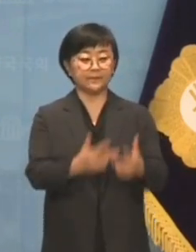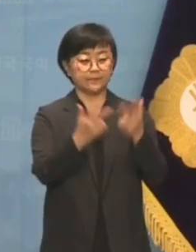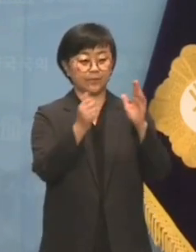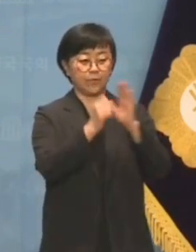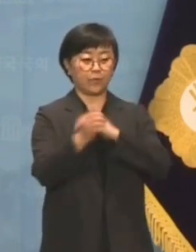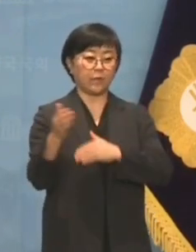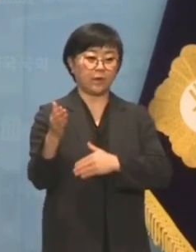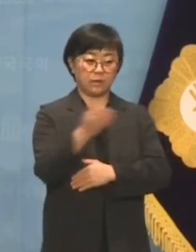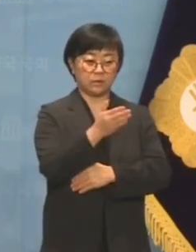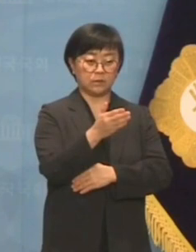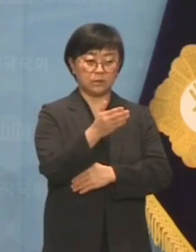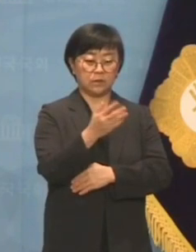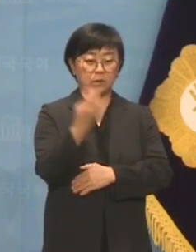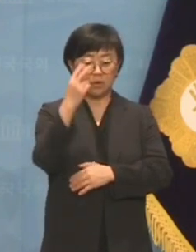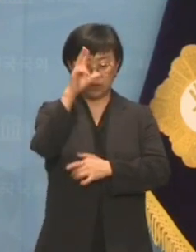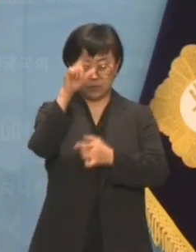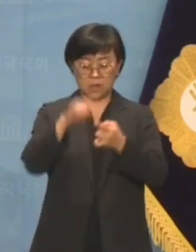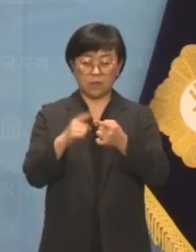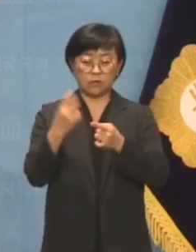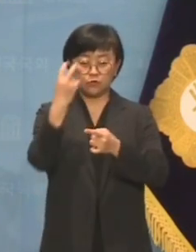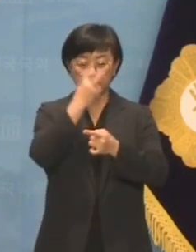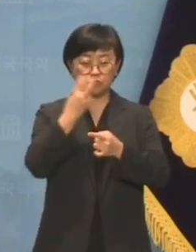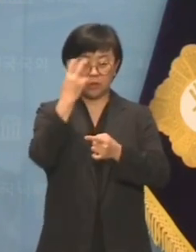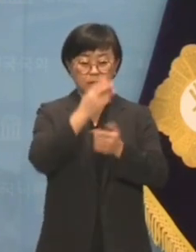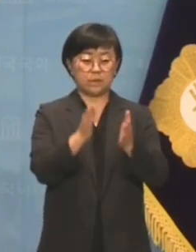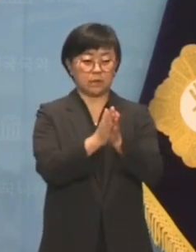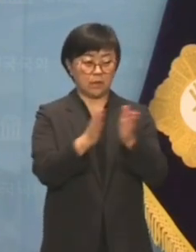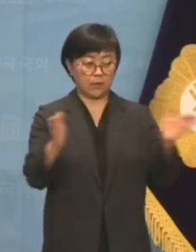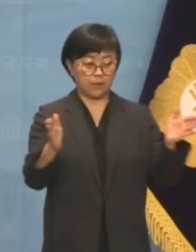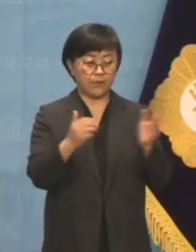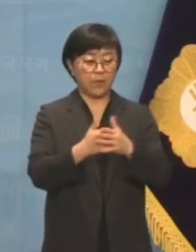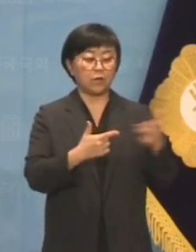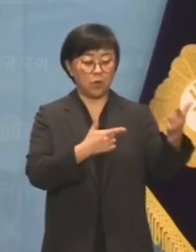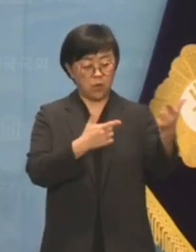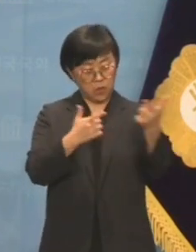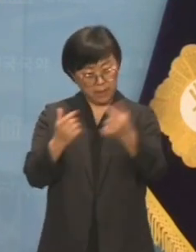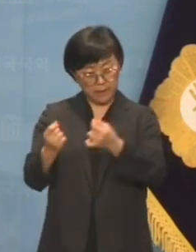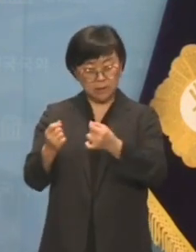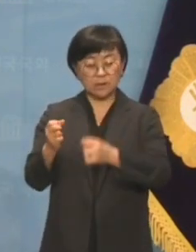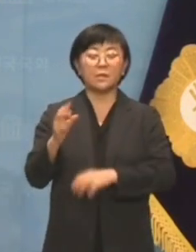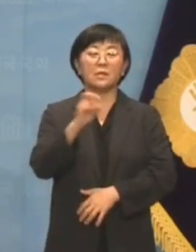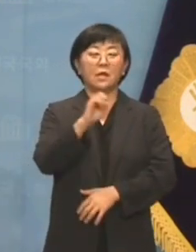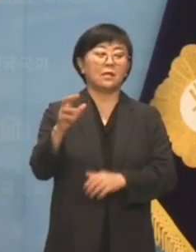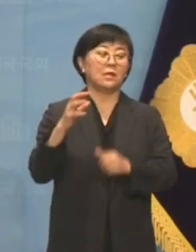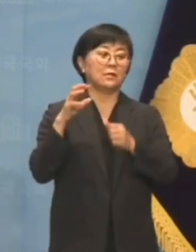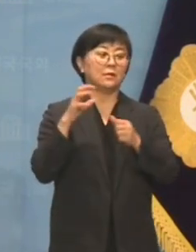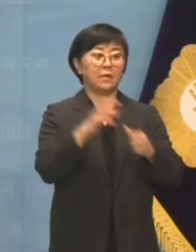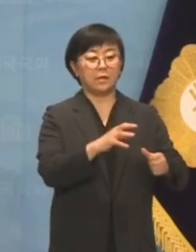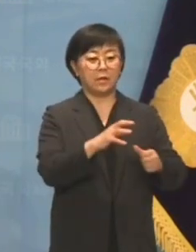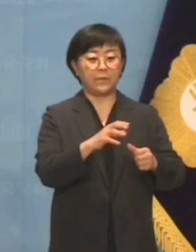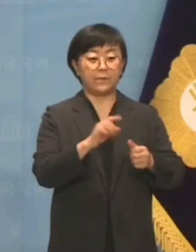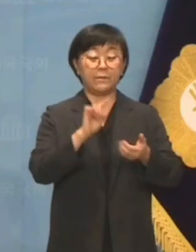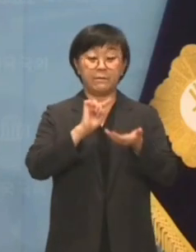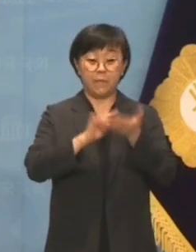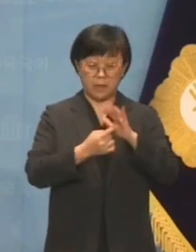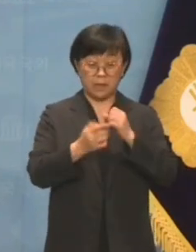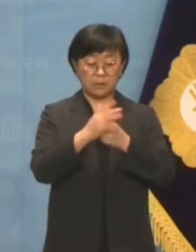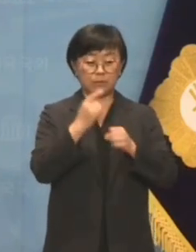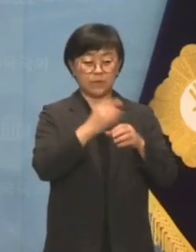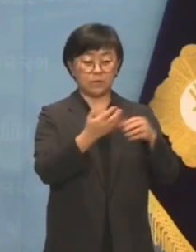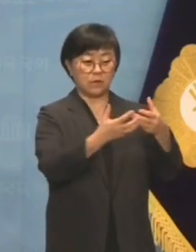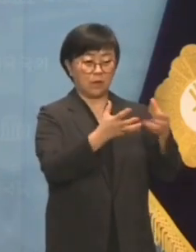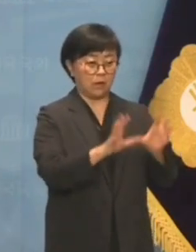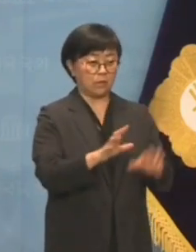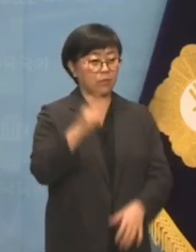이재명 대표부터 시작해서 검찰 수사만 시작되면 하나같이 야당 단합을 앞세우는 더불어민주당을 보면